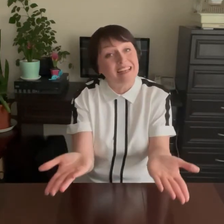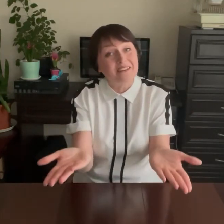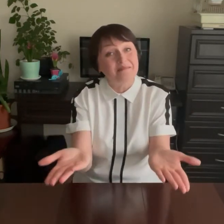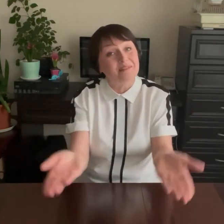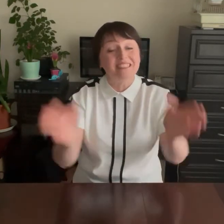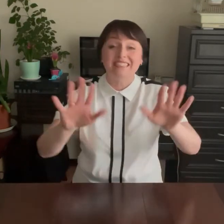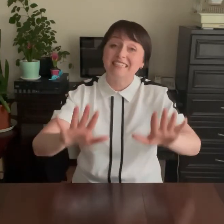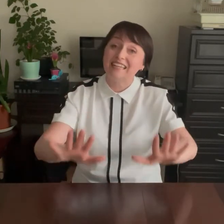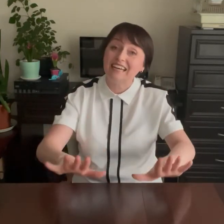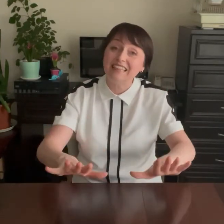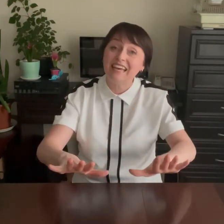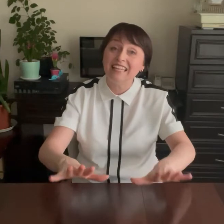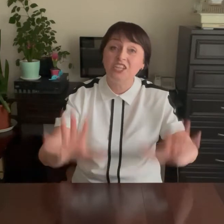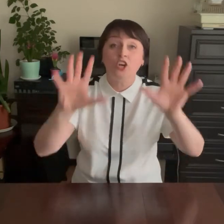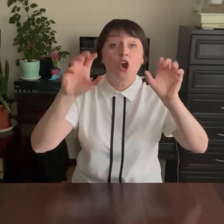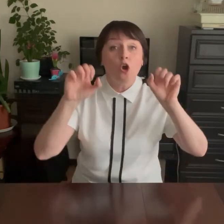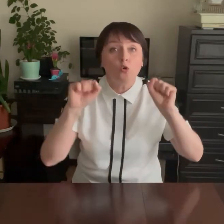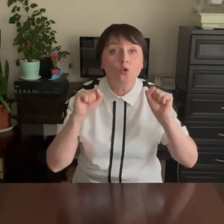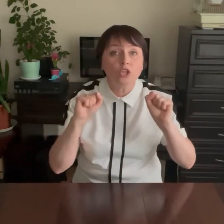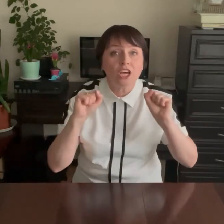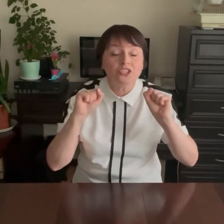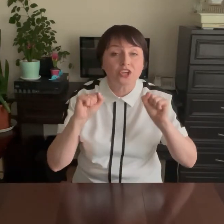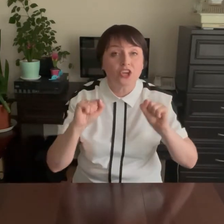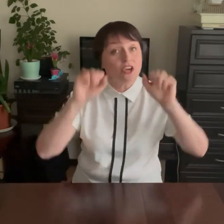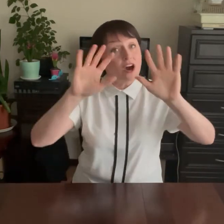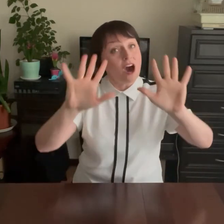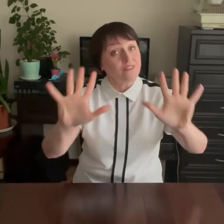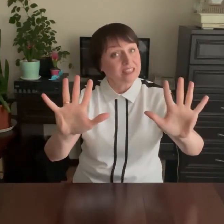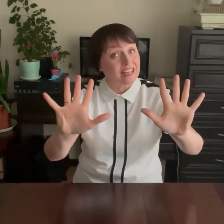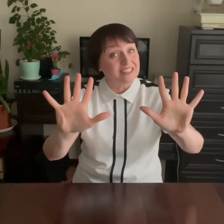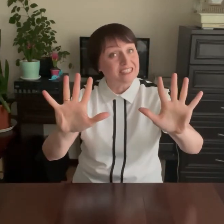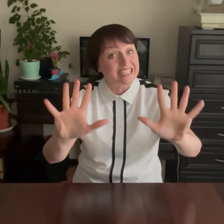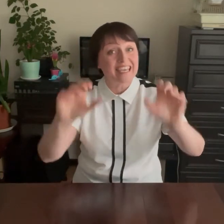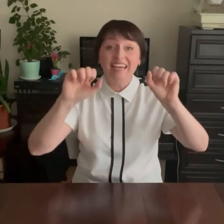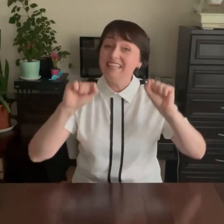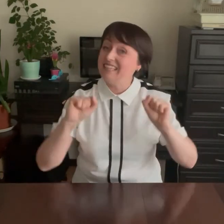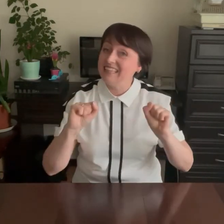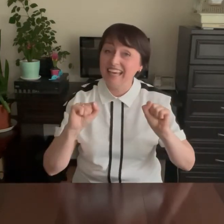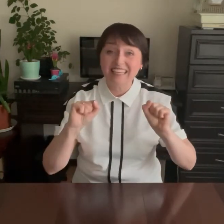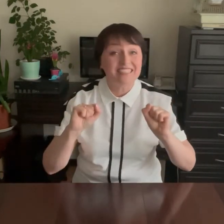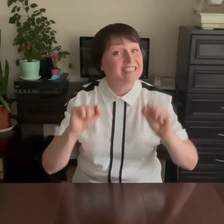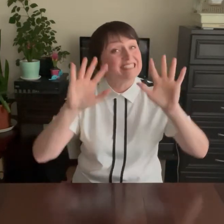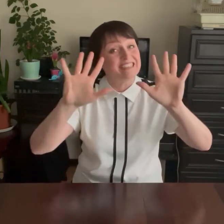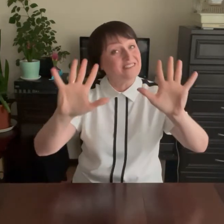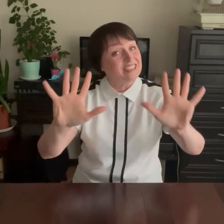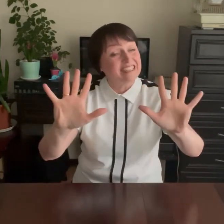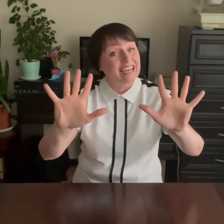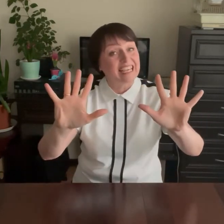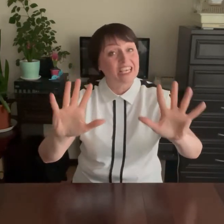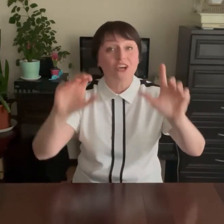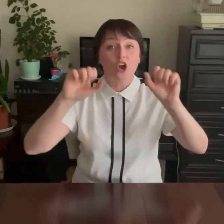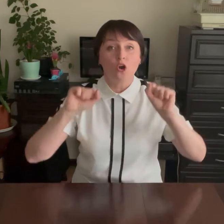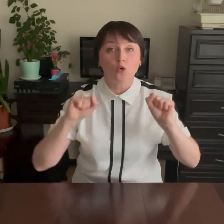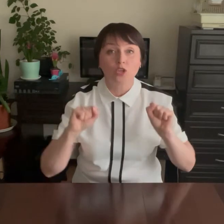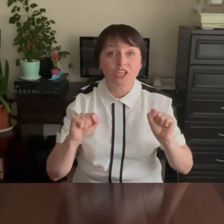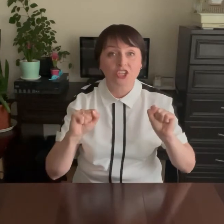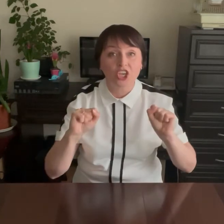Полюбуйтесь-ка на них! Кулачки! А вот ладошки! Не найдёте вы таких! Кулачки!